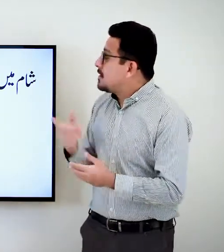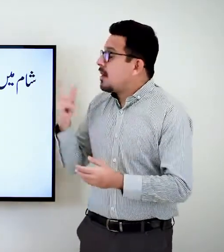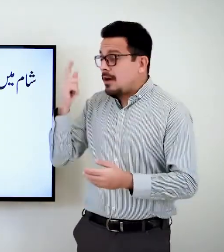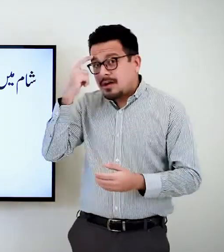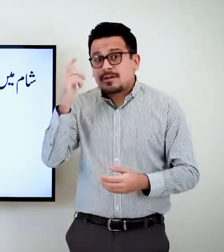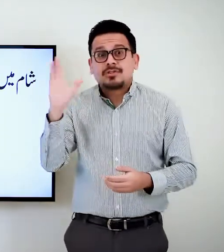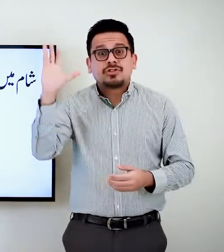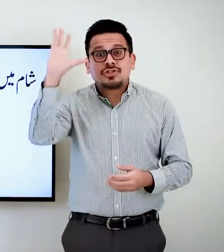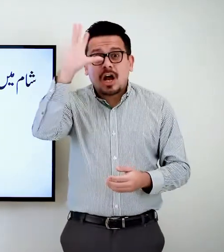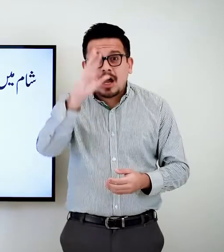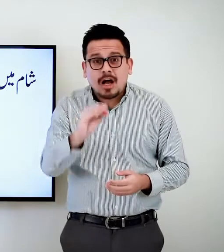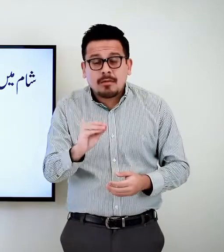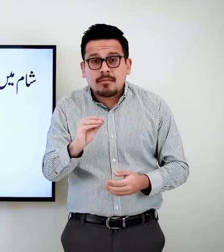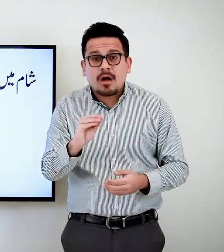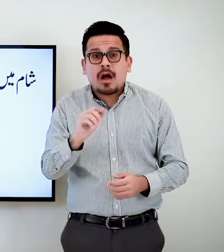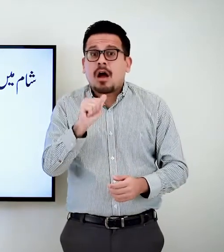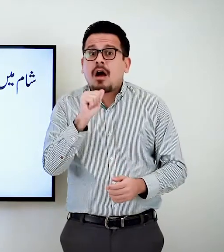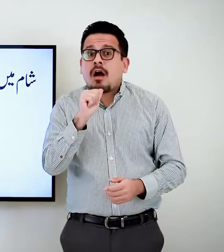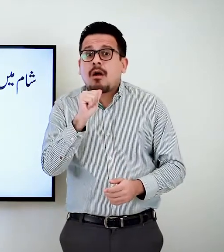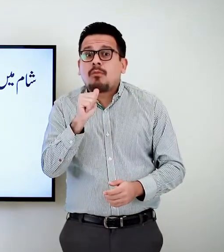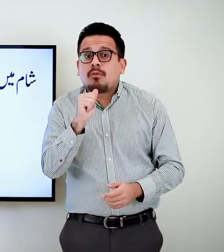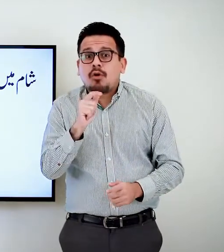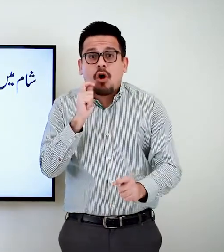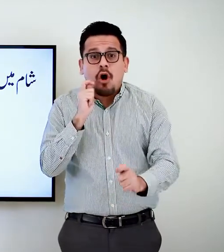शाम में जब अब्बू आफिस से घर आए